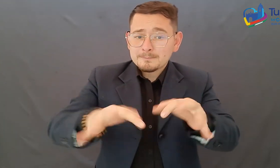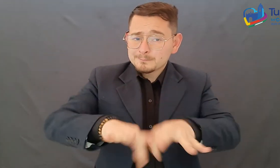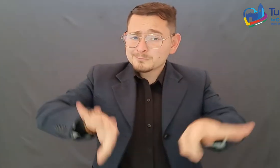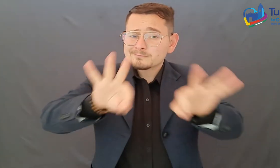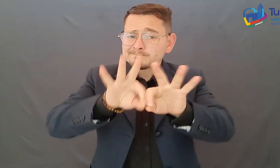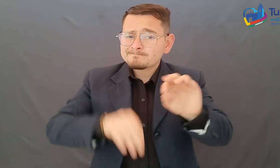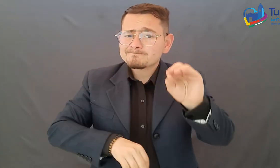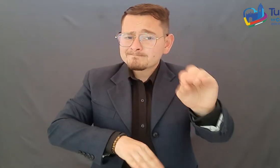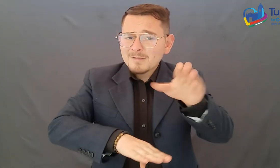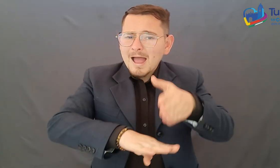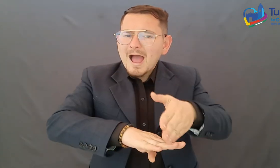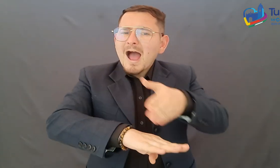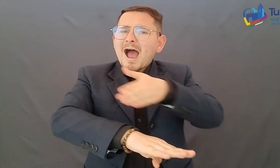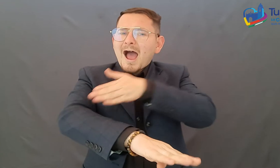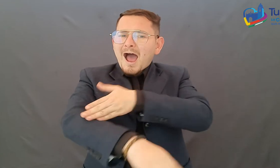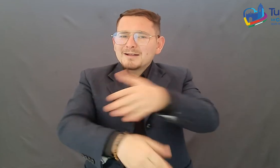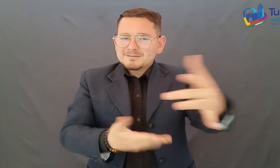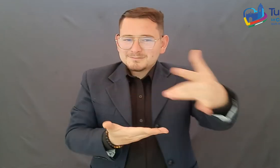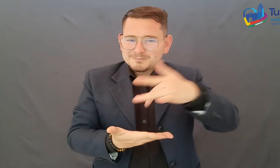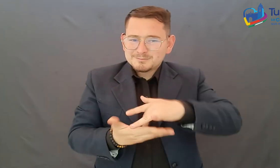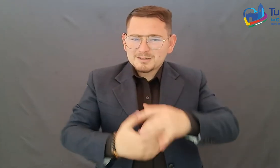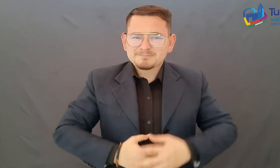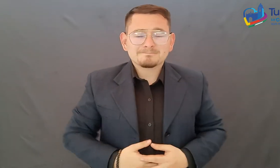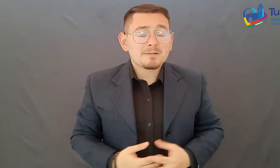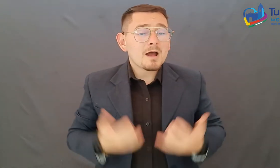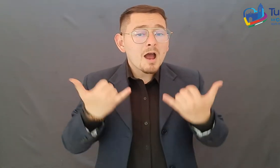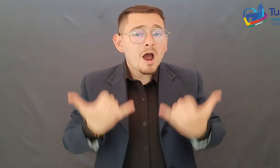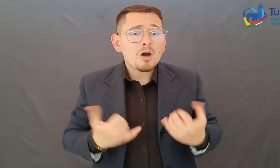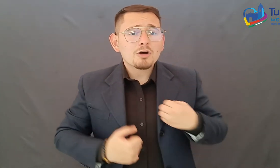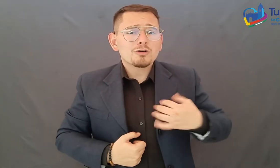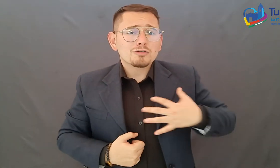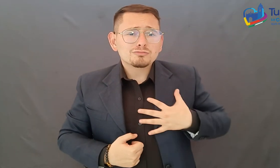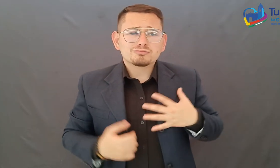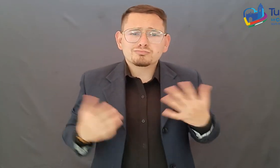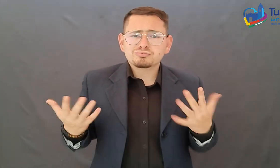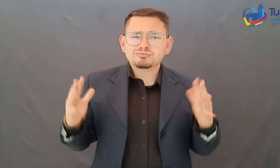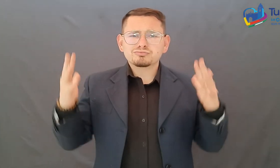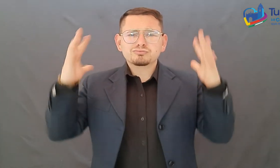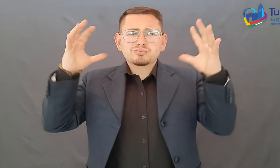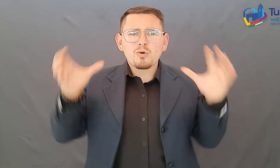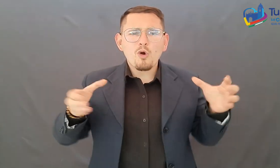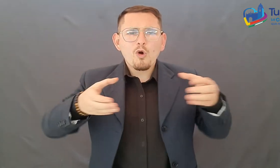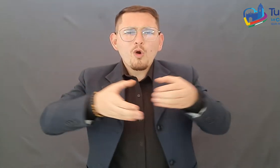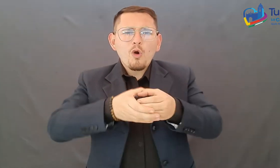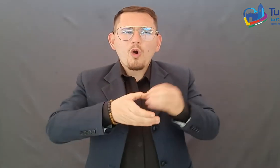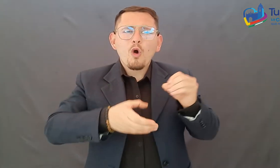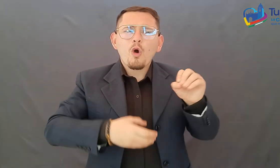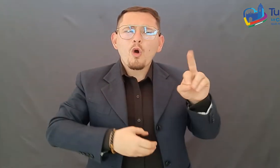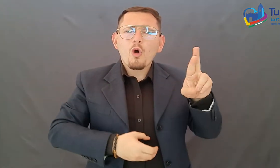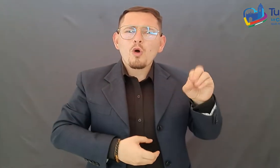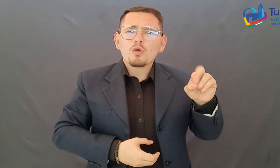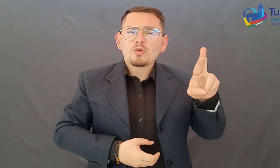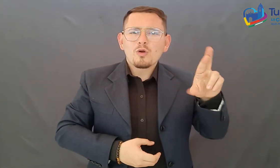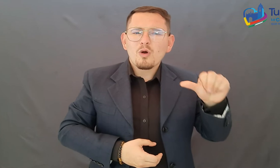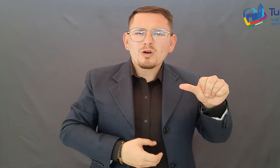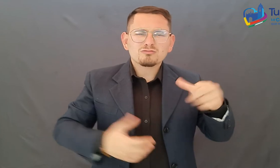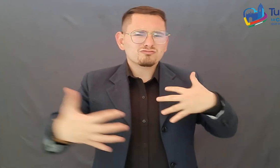integración folclórica otrora hará parte del gran espectáculo cultural que ofrece a propios y